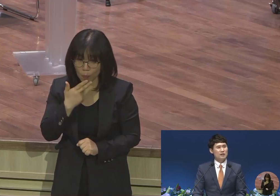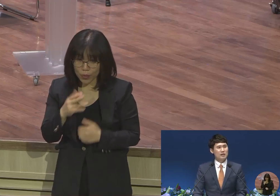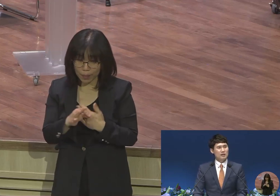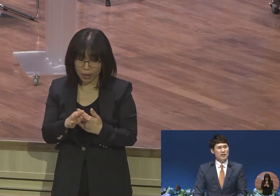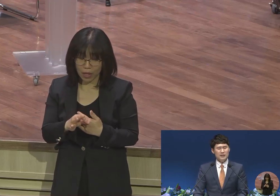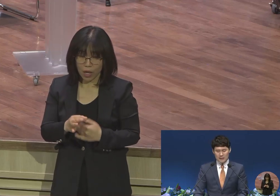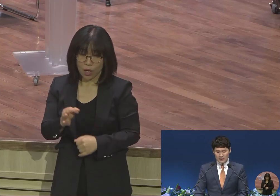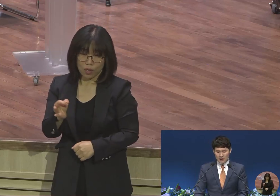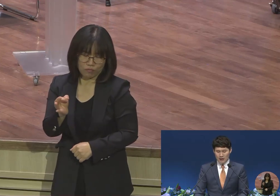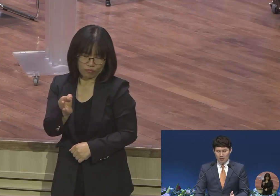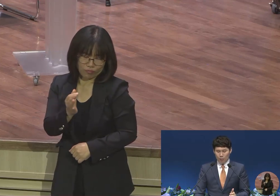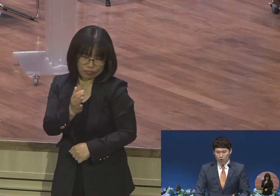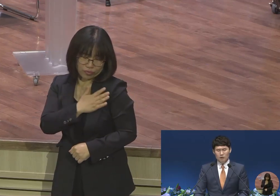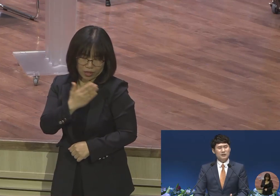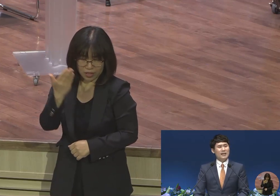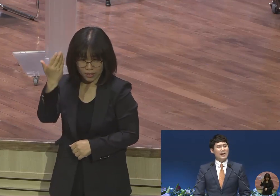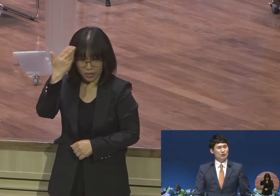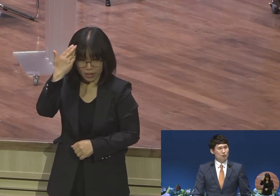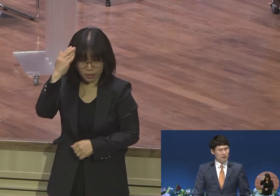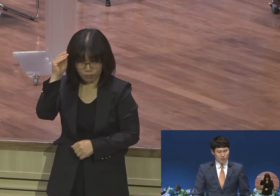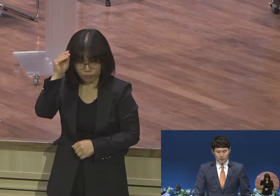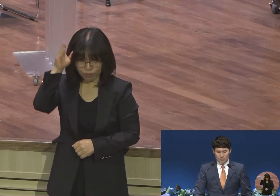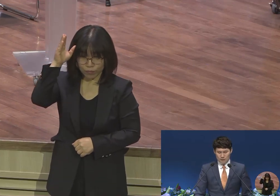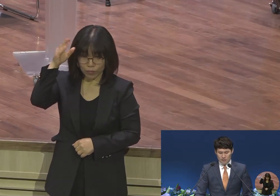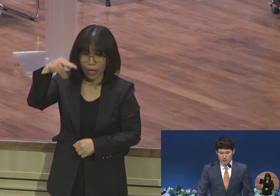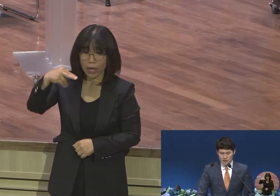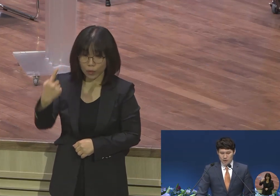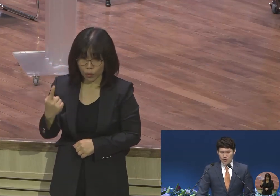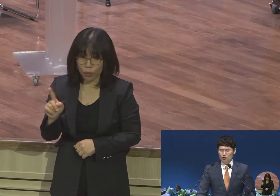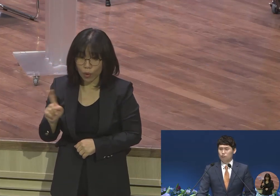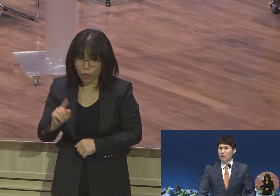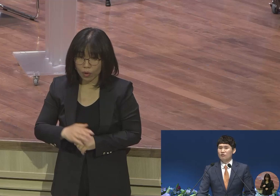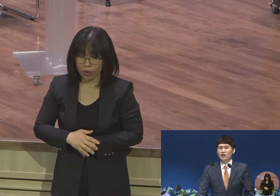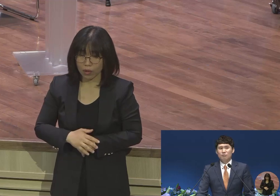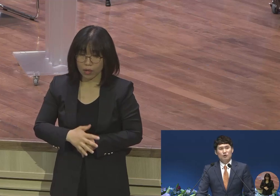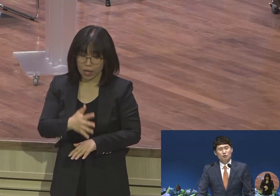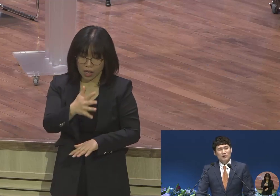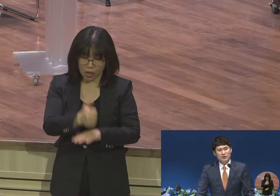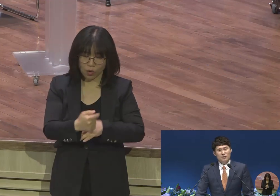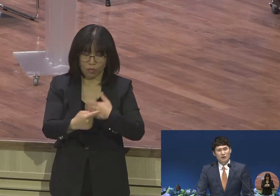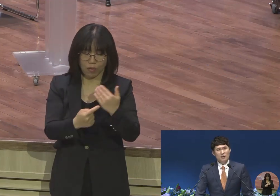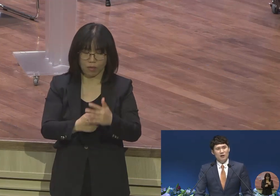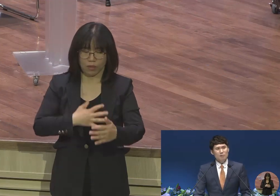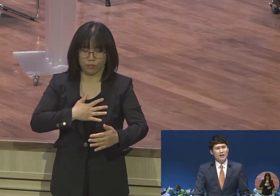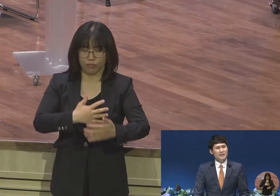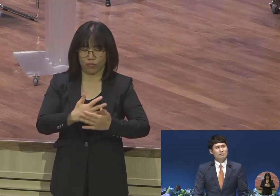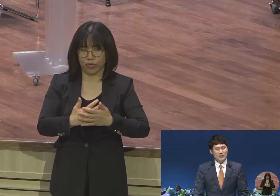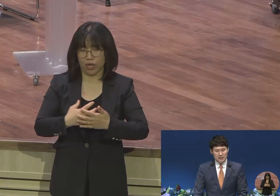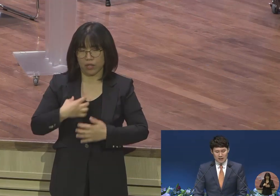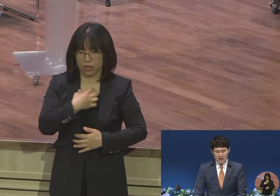이 세상의 모든 것을 다 가지고 있어도 결국 불안과 염려 속에서 허망한 삶을 살다가